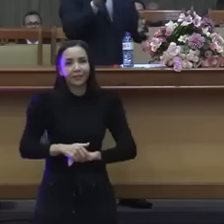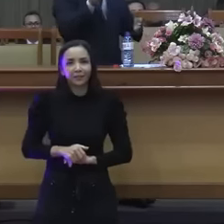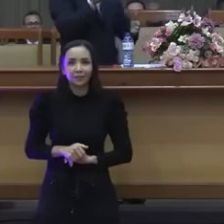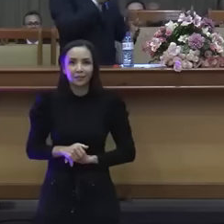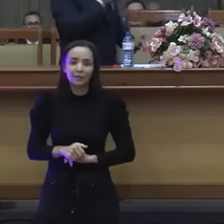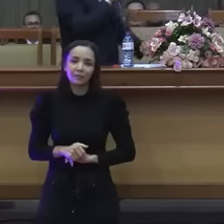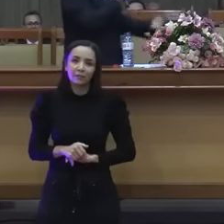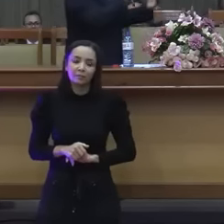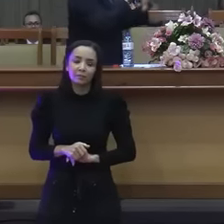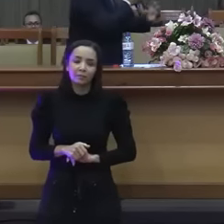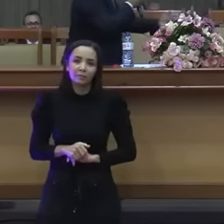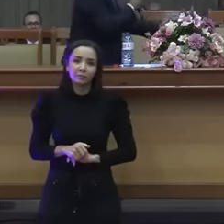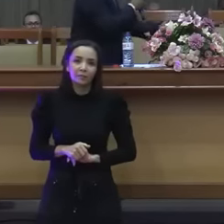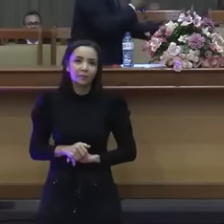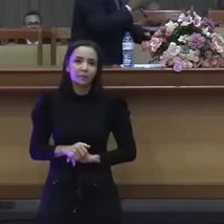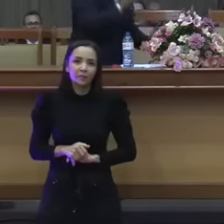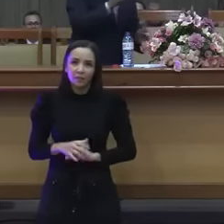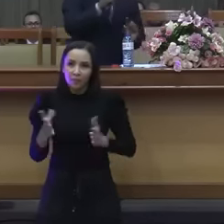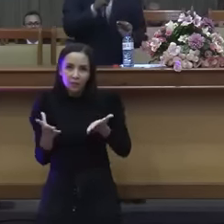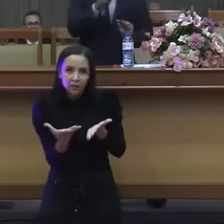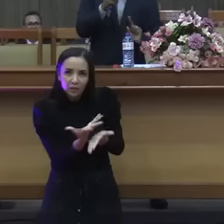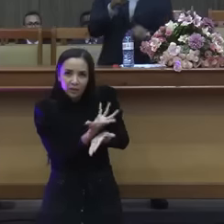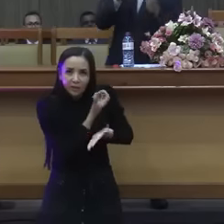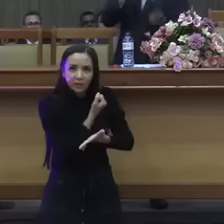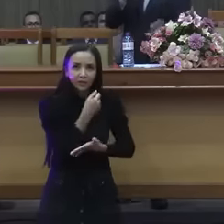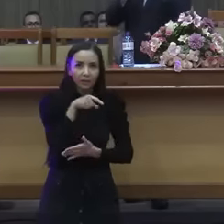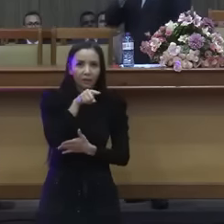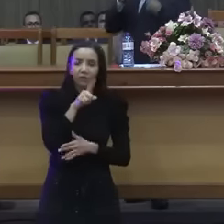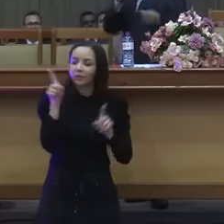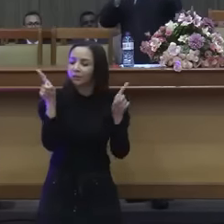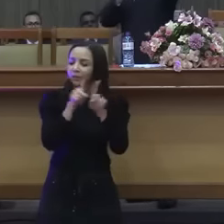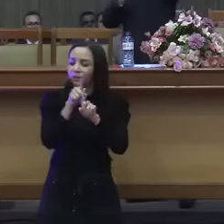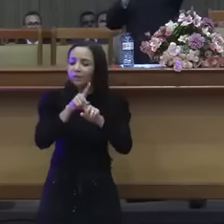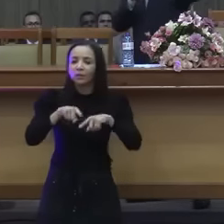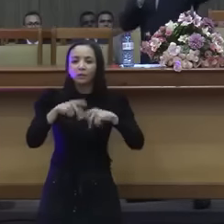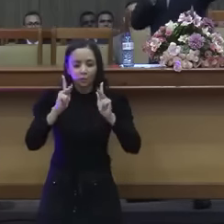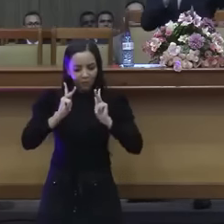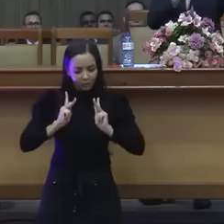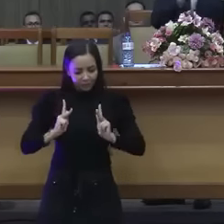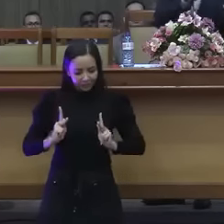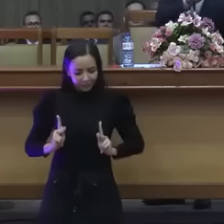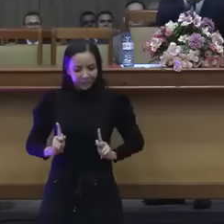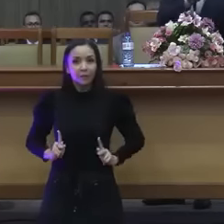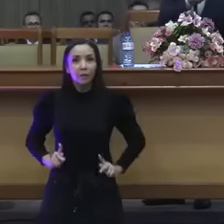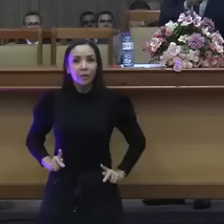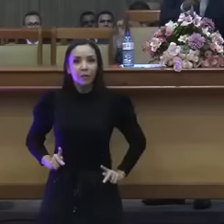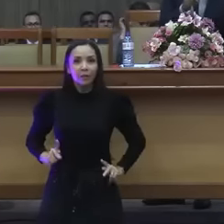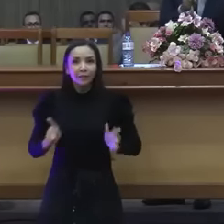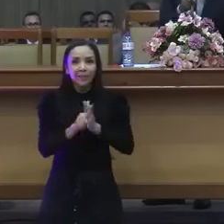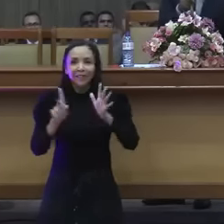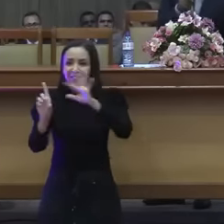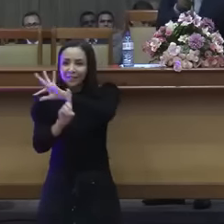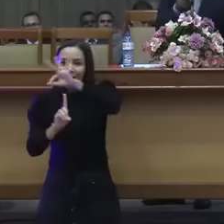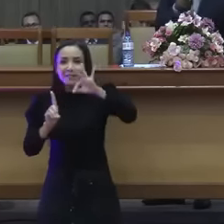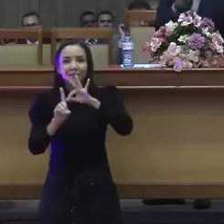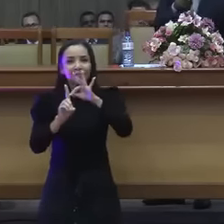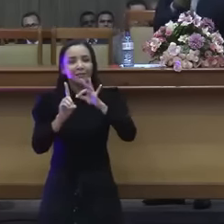te salve, mas um homem salvo, ele vai ter o comportamento do Espírito Santo de Deus na sua vida.